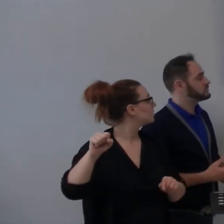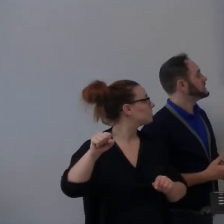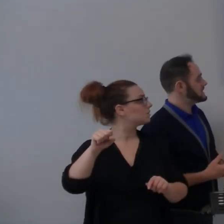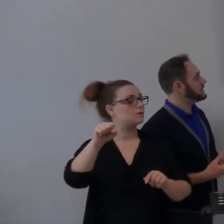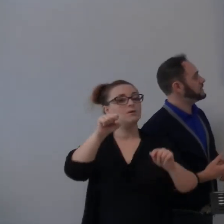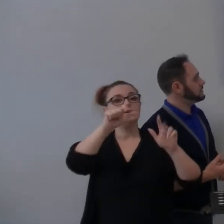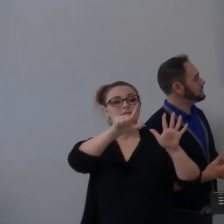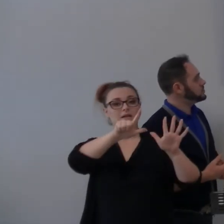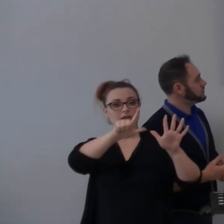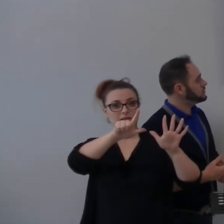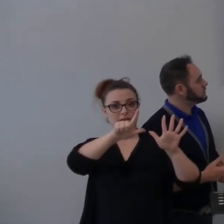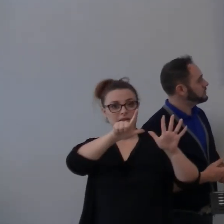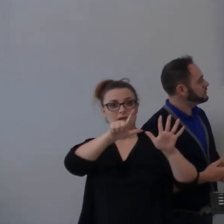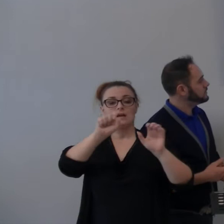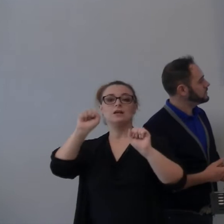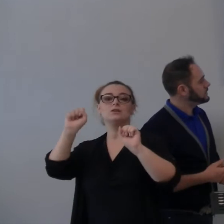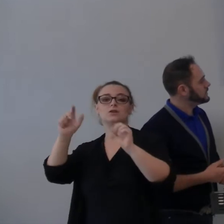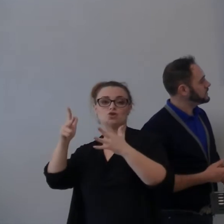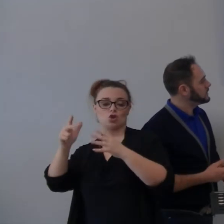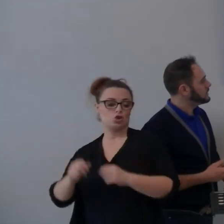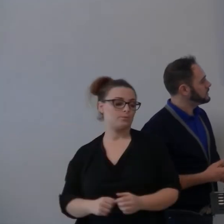7, versetto 18.